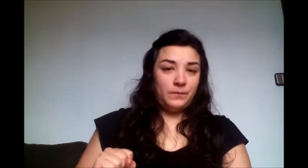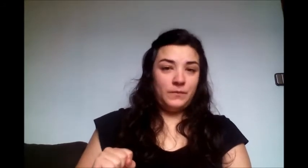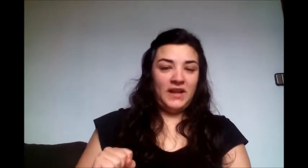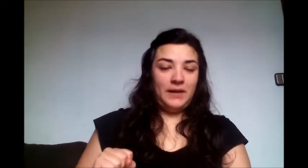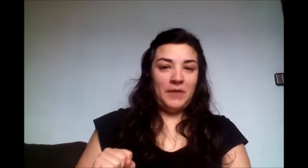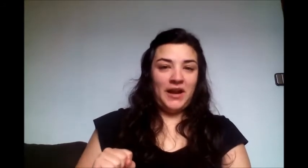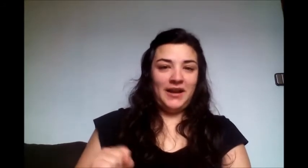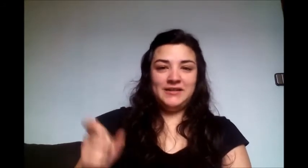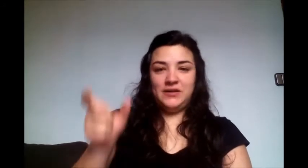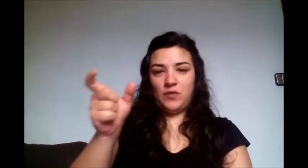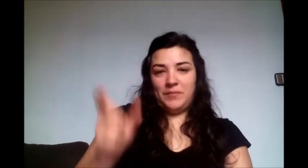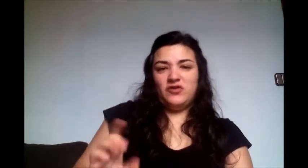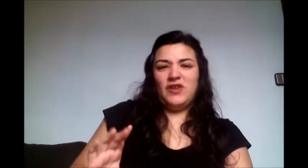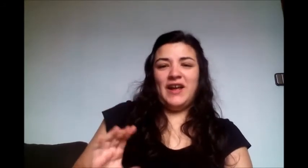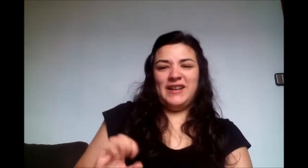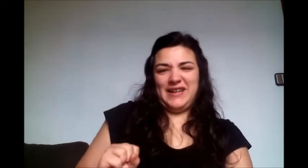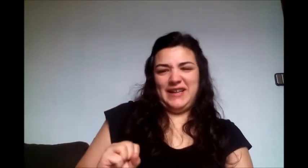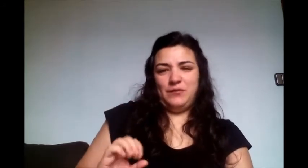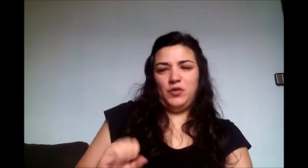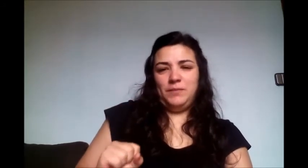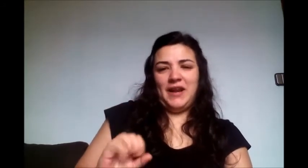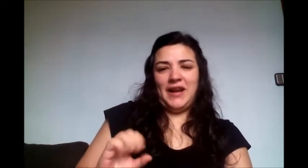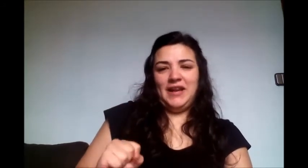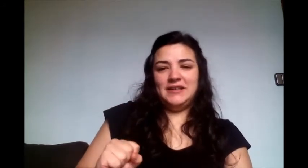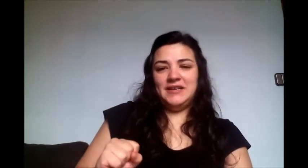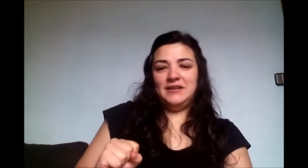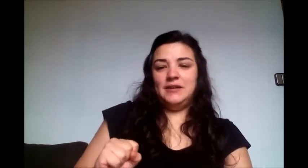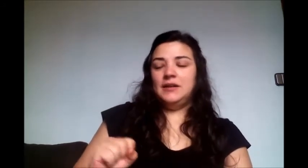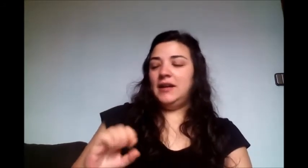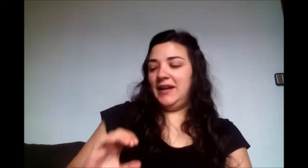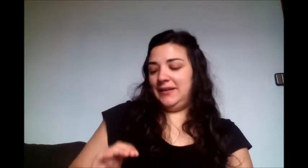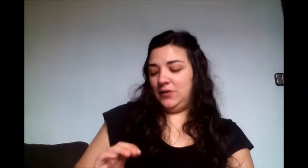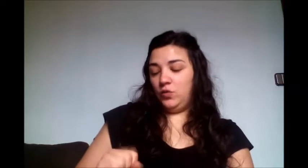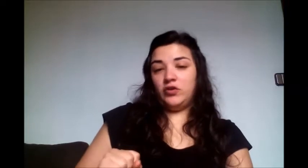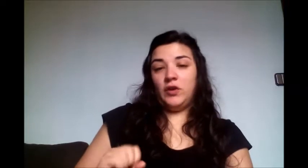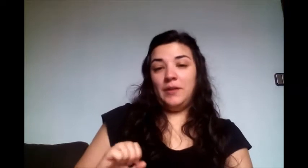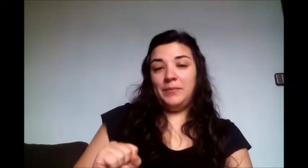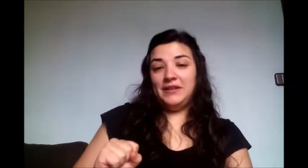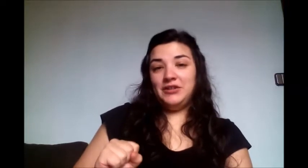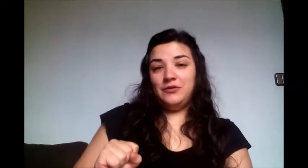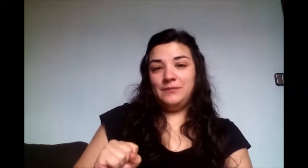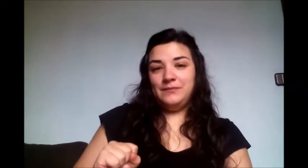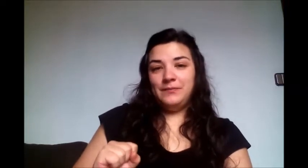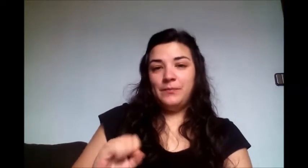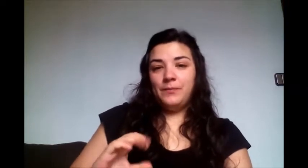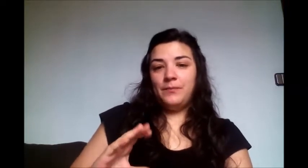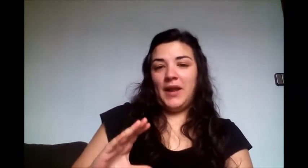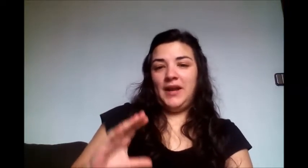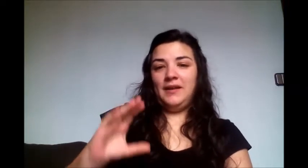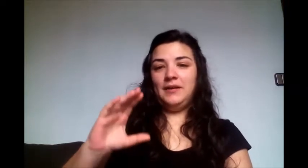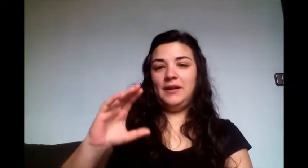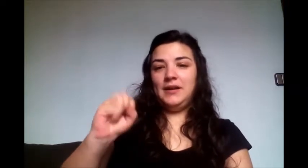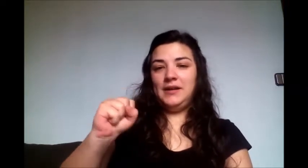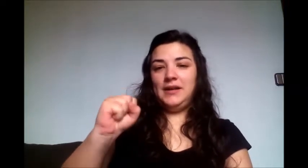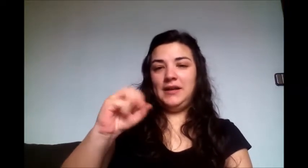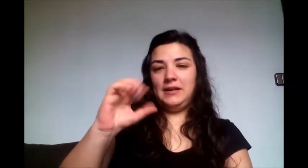tiene mala leche, una persona que tiene muy mala leche, es justo en el pecho, vale, y